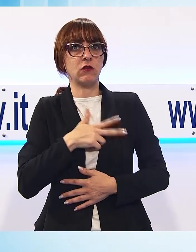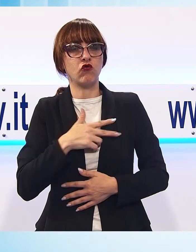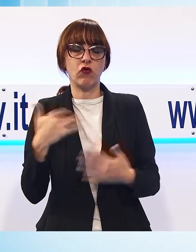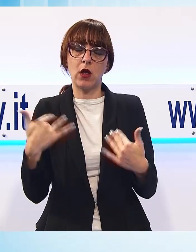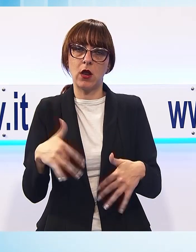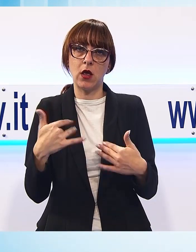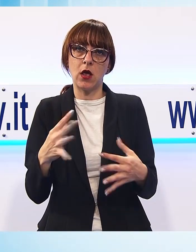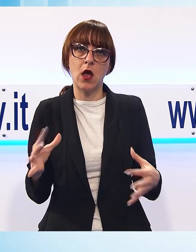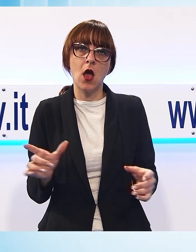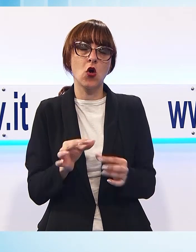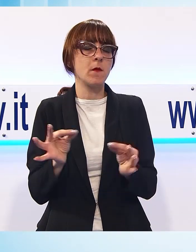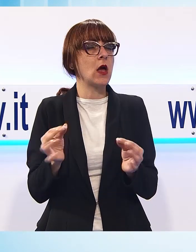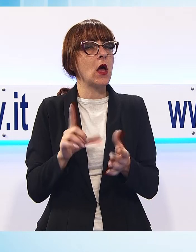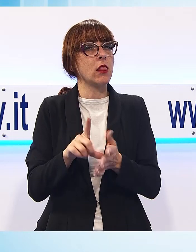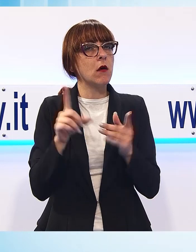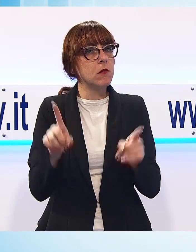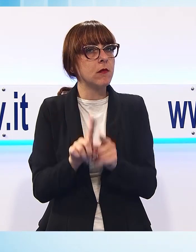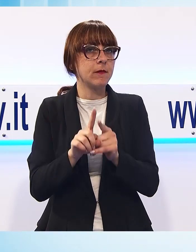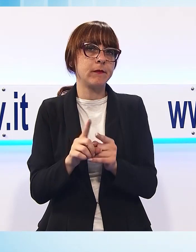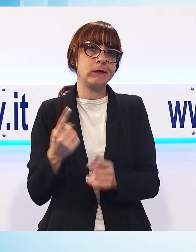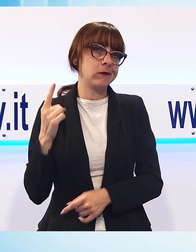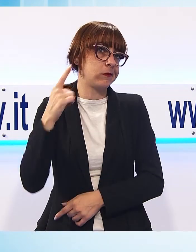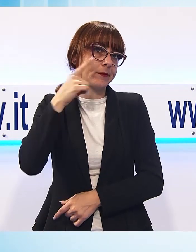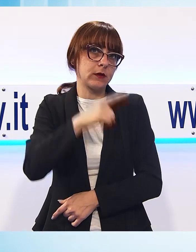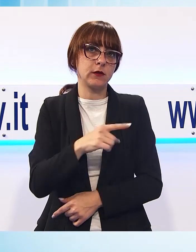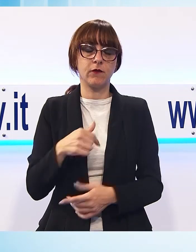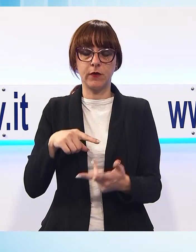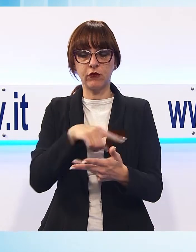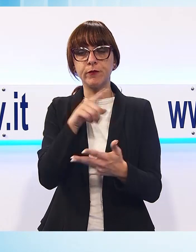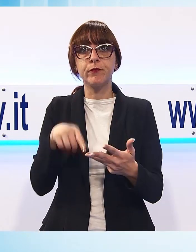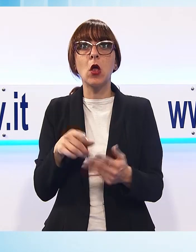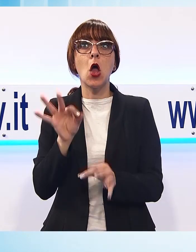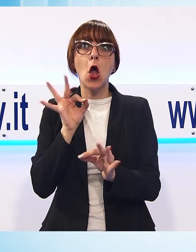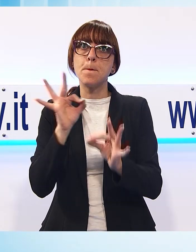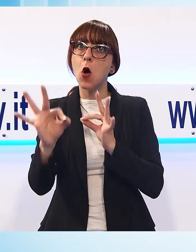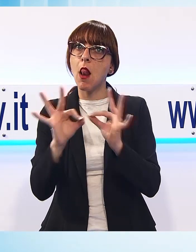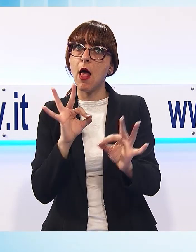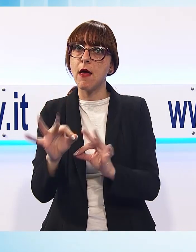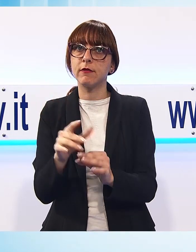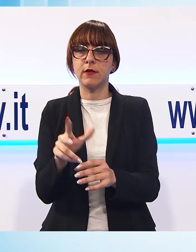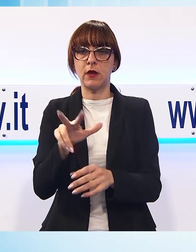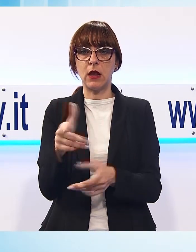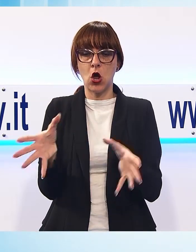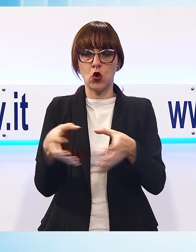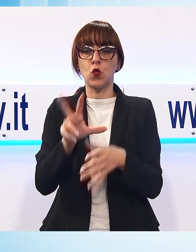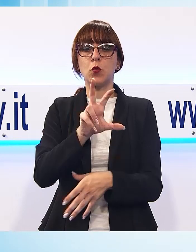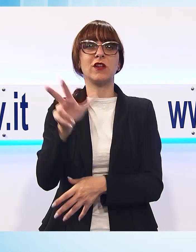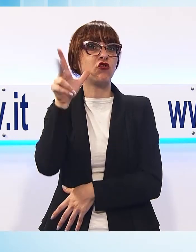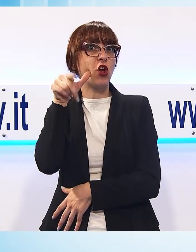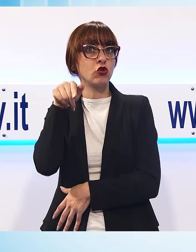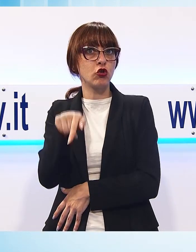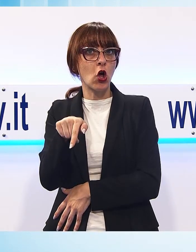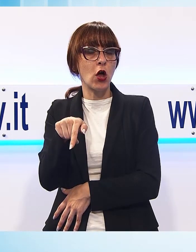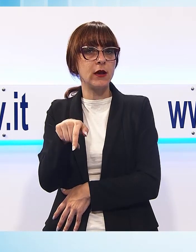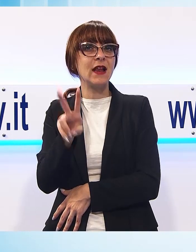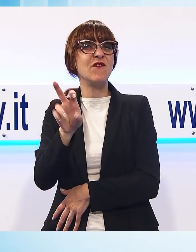Per quanto riguarda le molestie, un dato che secondo me è molto allarmante è che su un panorama di 300 donne e il 20% dichiara di aver subito